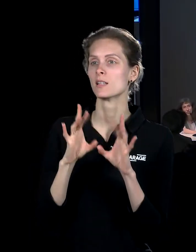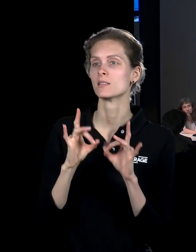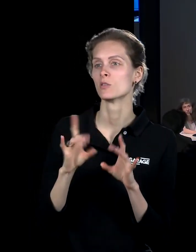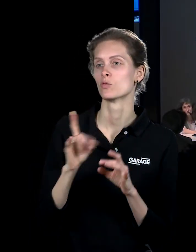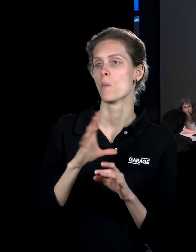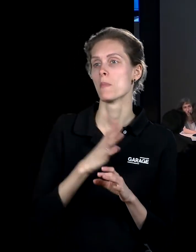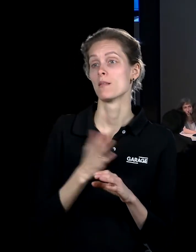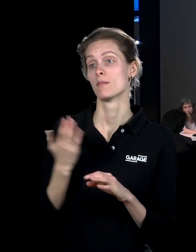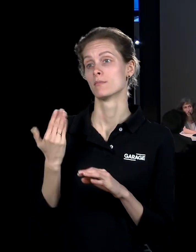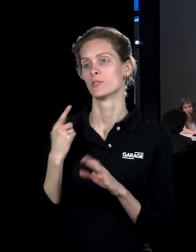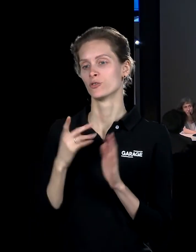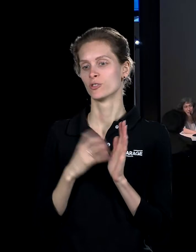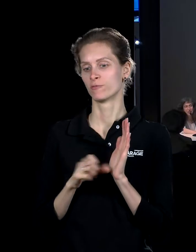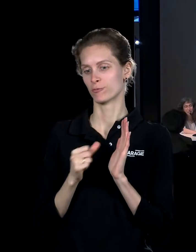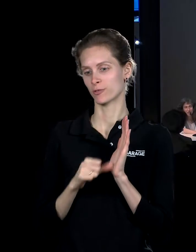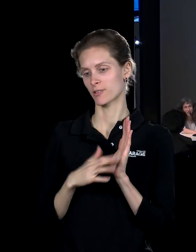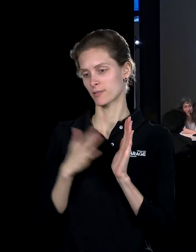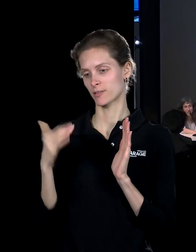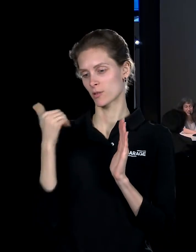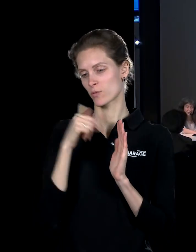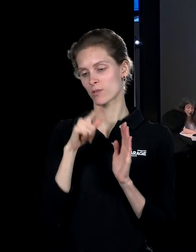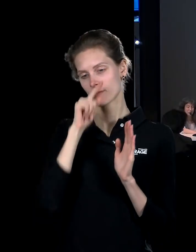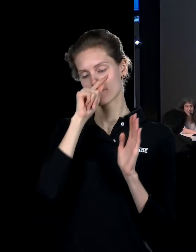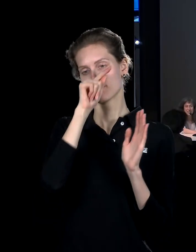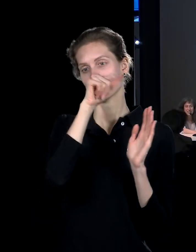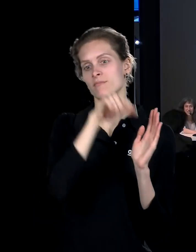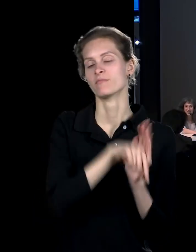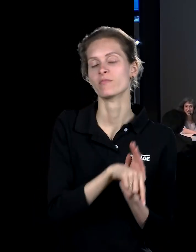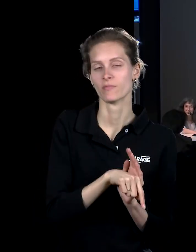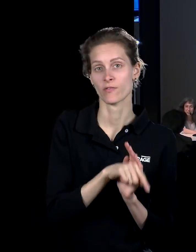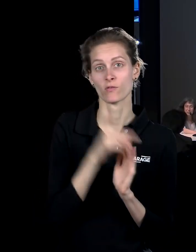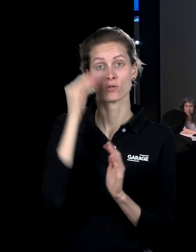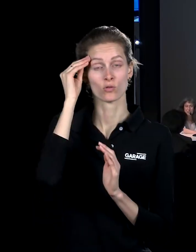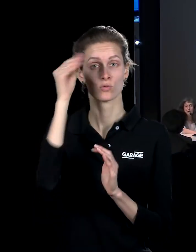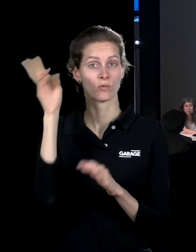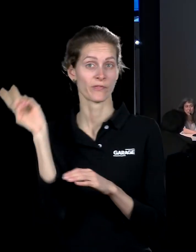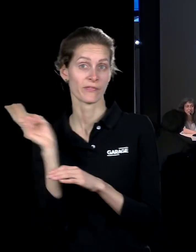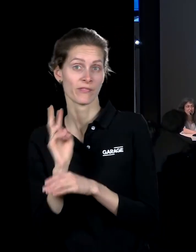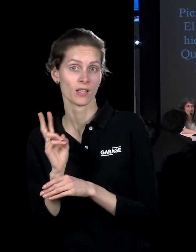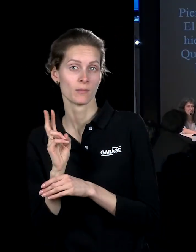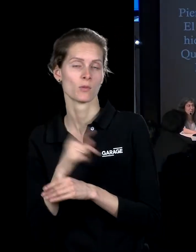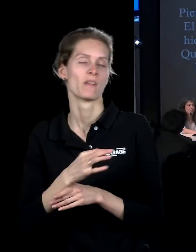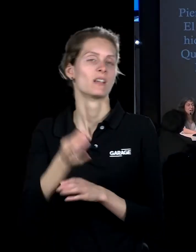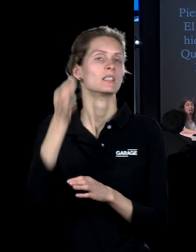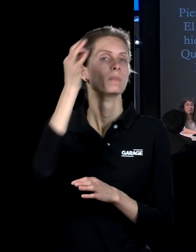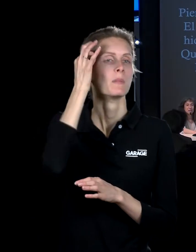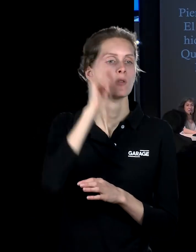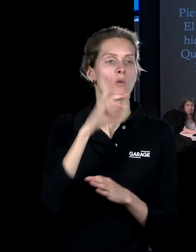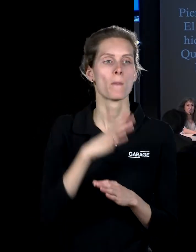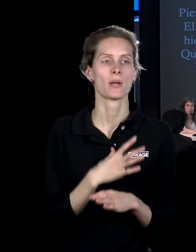-е годы. Который в этот Орхоловский фильм вторгается со своими рассказами, со своим воспоминанием того, что это было за время.